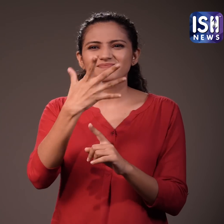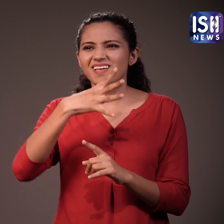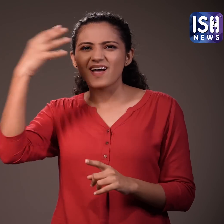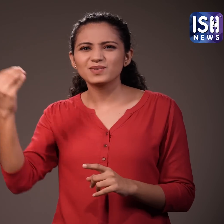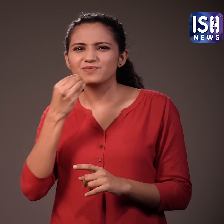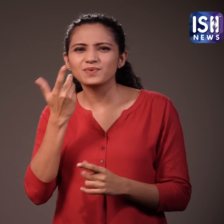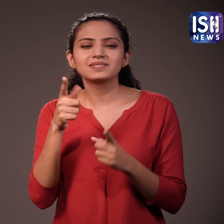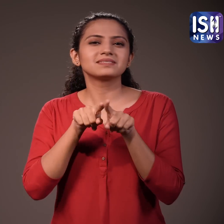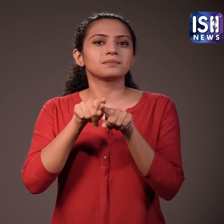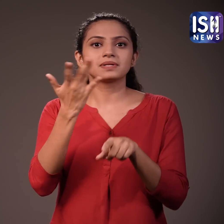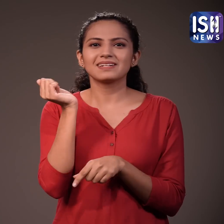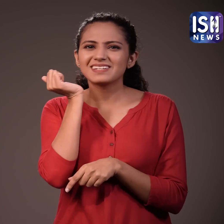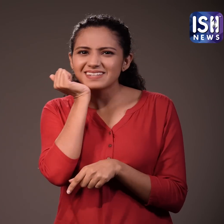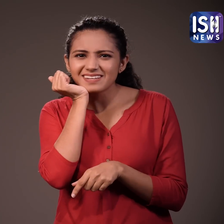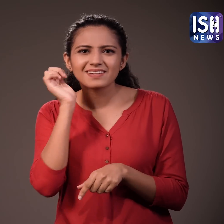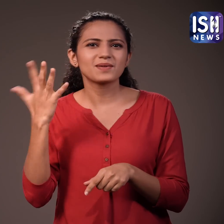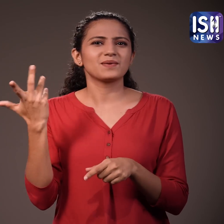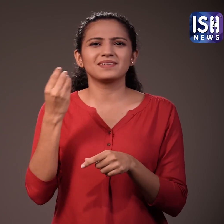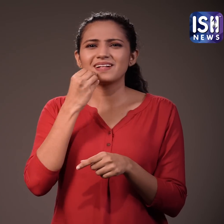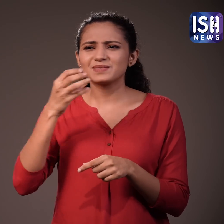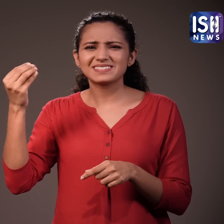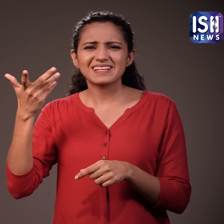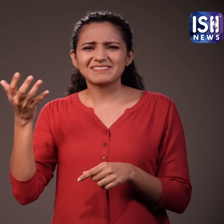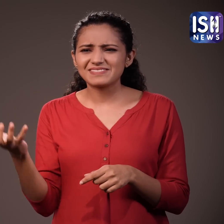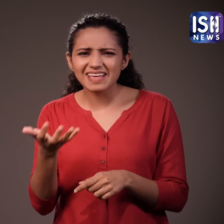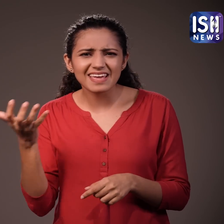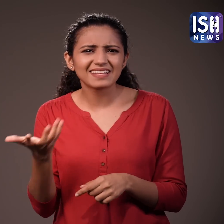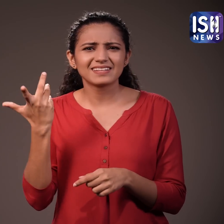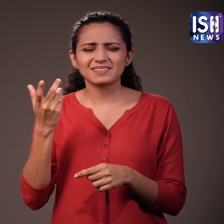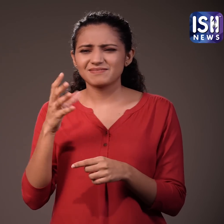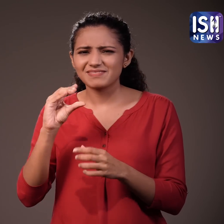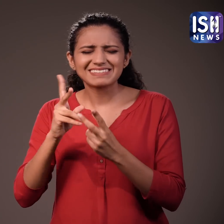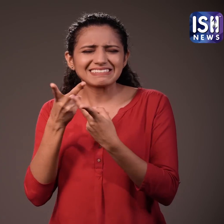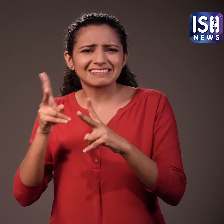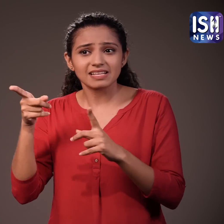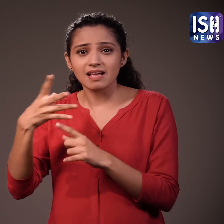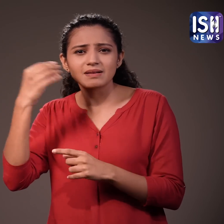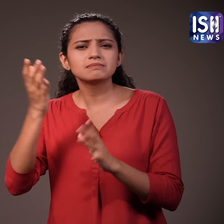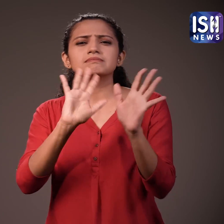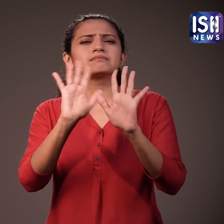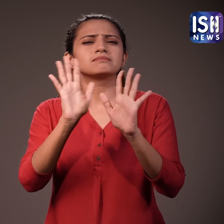कैंडीन का खाना खाने या तला भूना खाना खाने के बज़ाए टोफू खाना शुरू कर दें